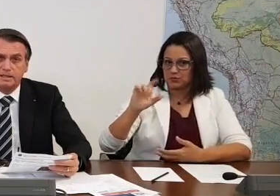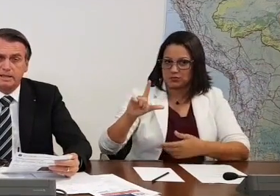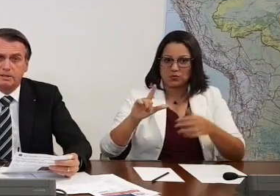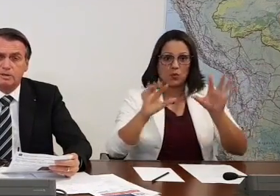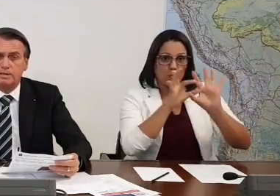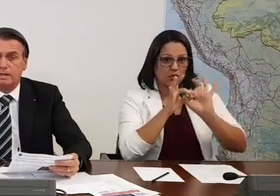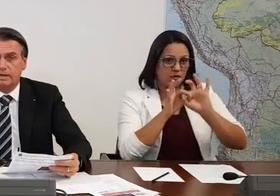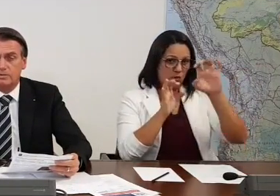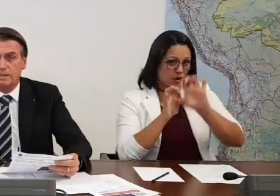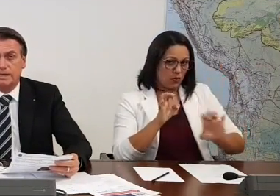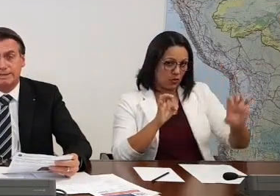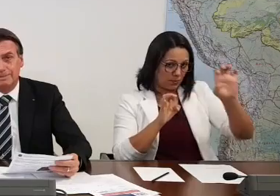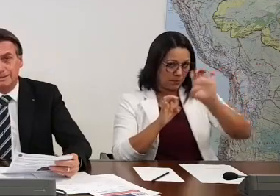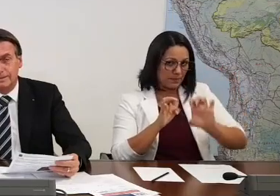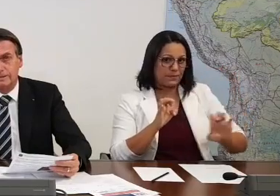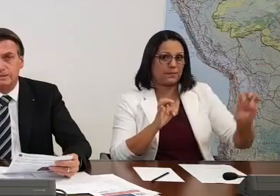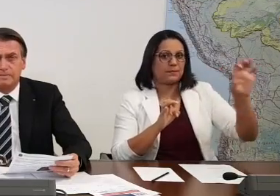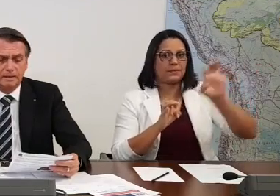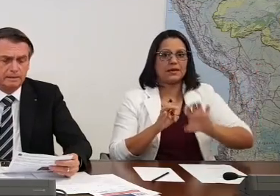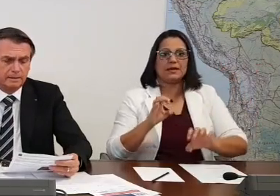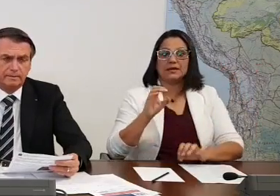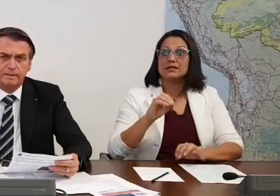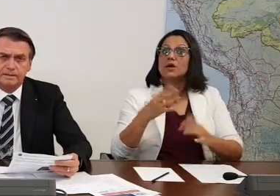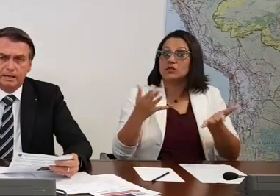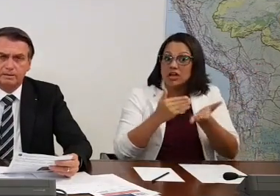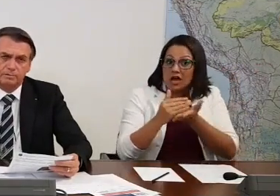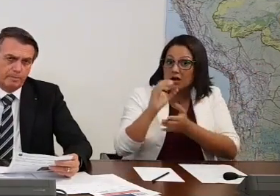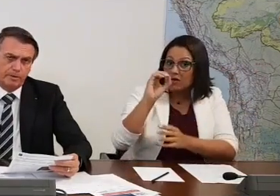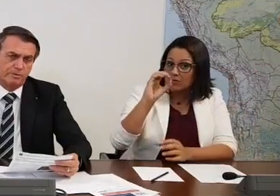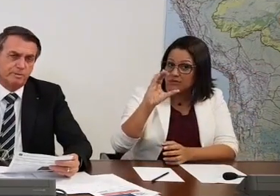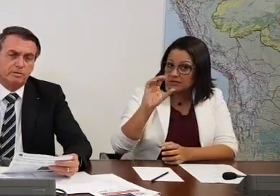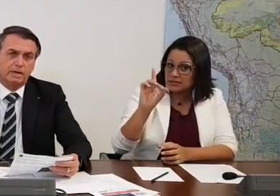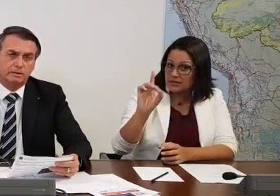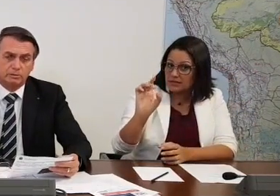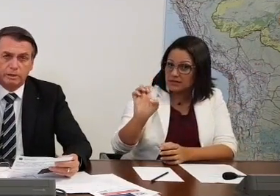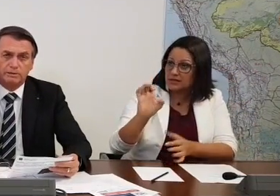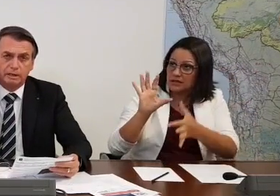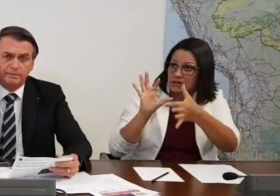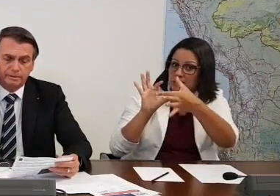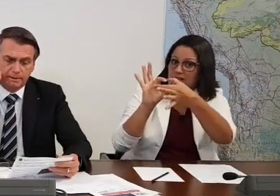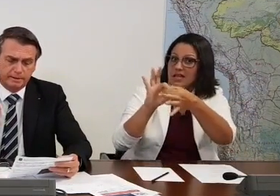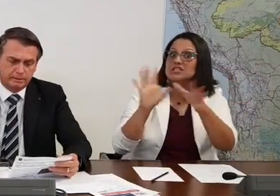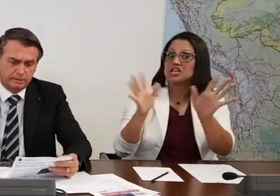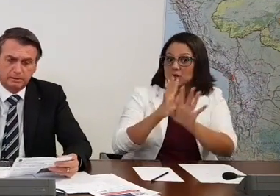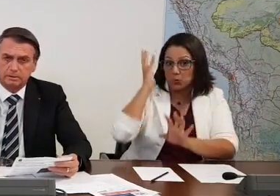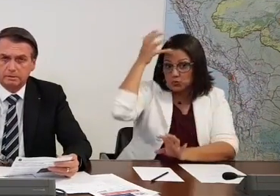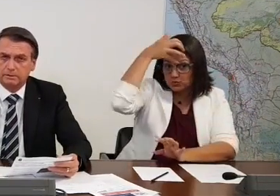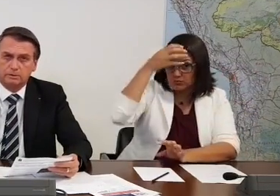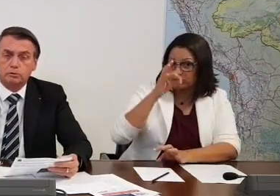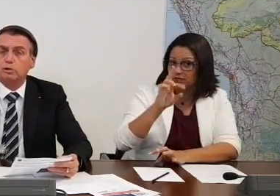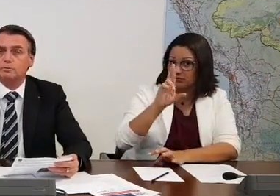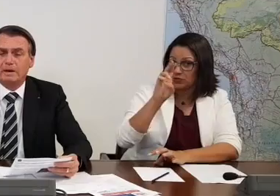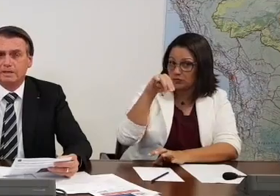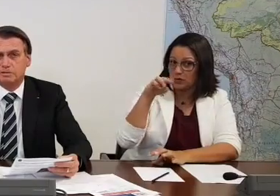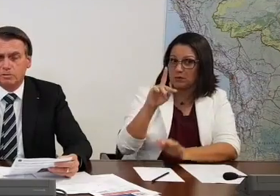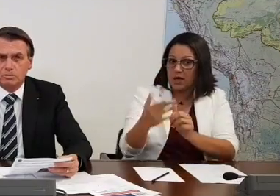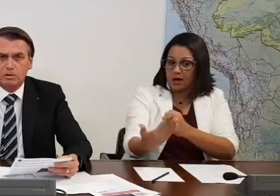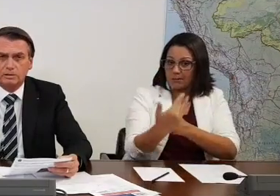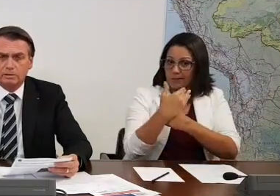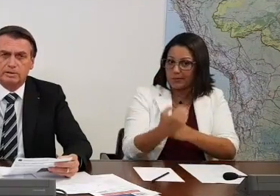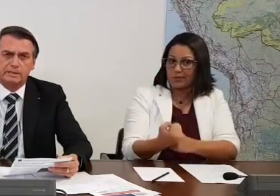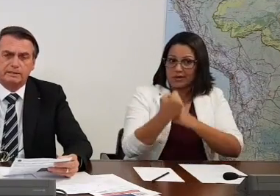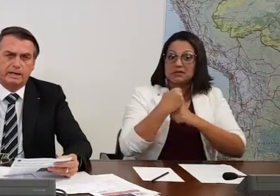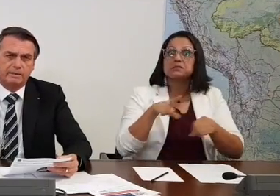O OCDE, o nosso ingresso ao OCDE, tá bastante avançado, com apoio, em primeiro lugar, de Donald Trump, tá certo? E todos os países